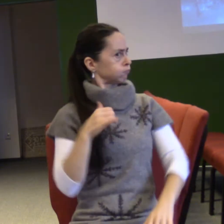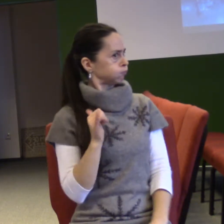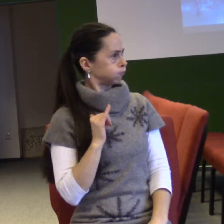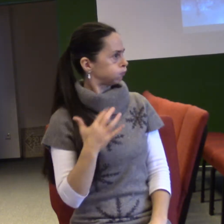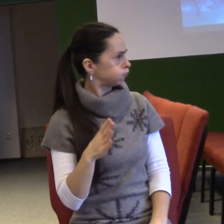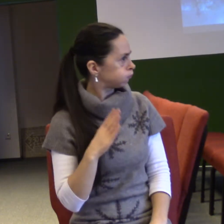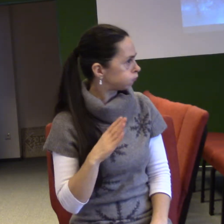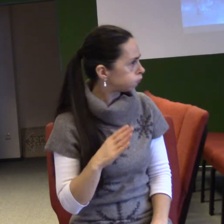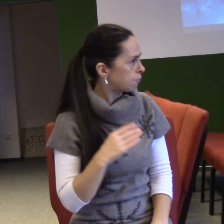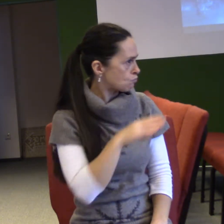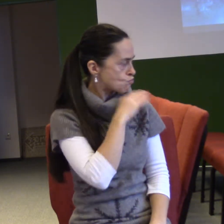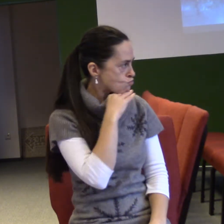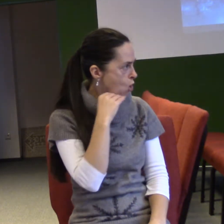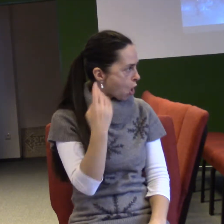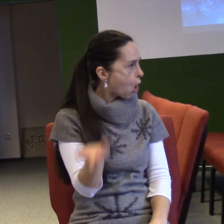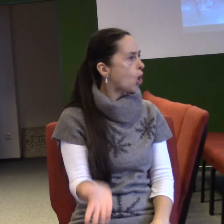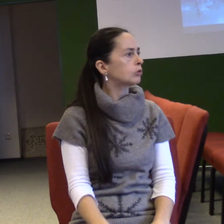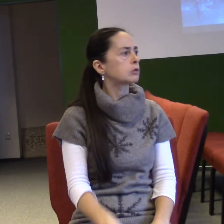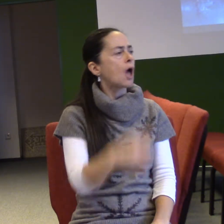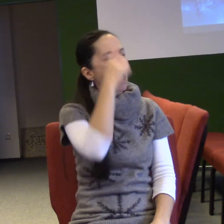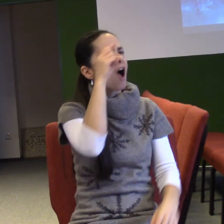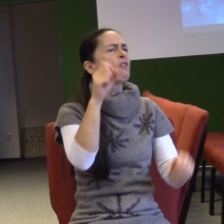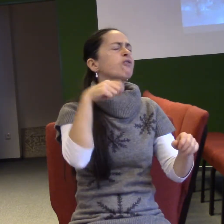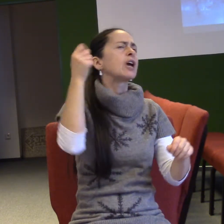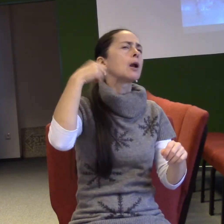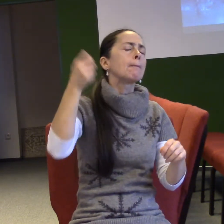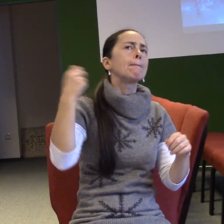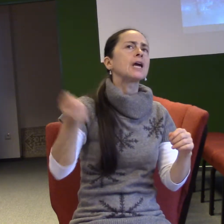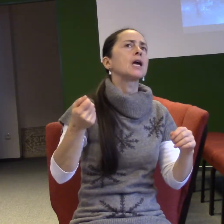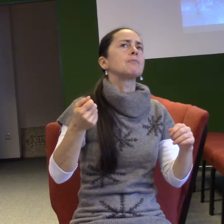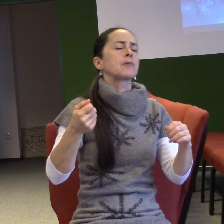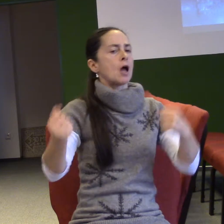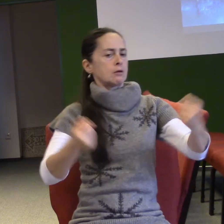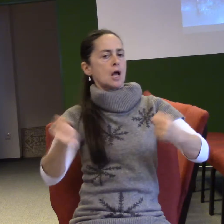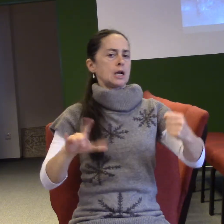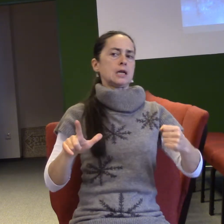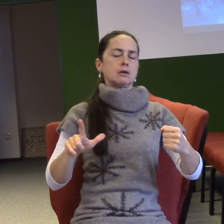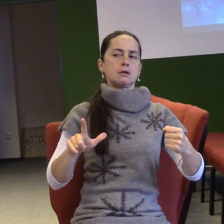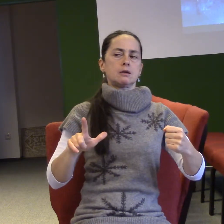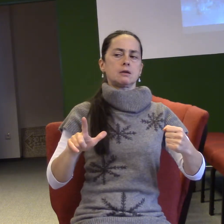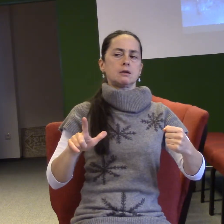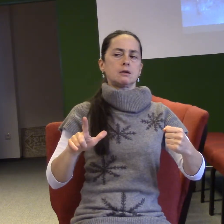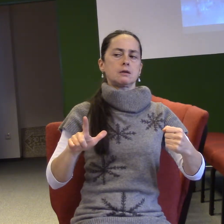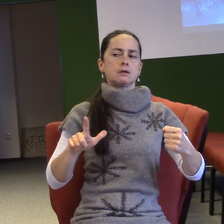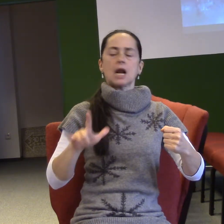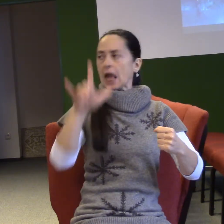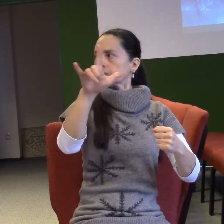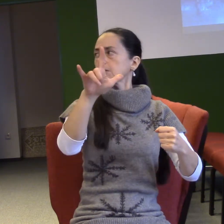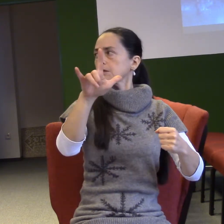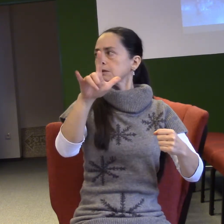Nevím, jestli jsi někdy viděli filmy o tom, jak ti dispečeři sedí v těch kabinách, ne kabinách, v těch velínech, nebo to není velí, velí